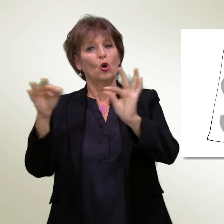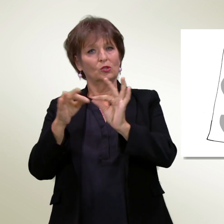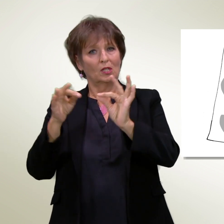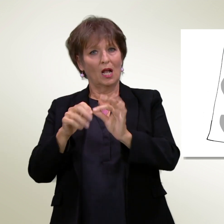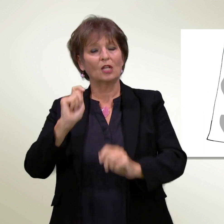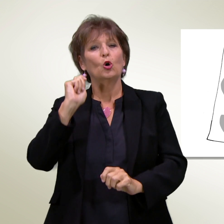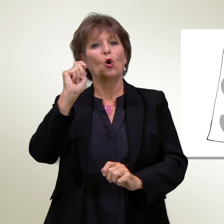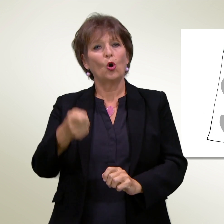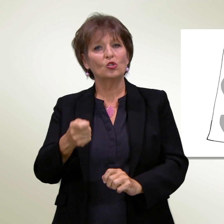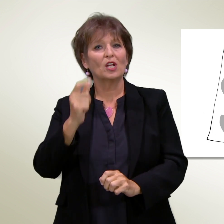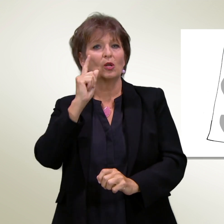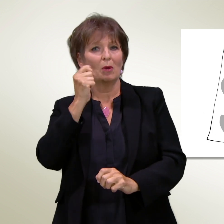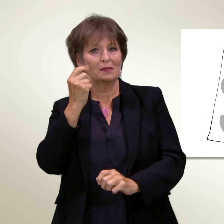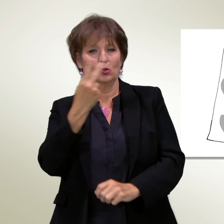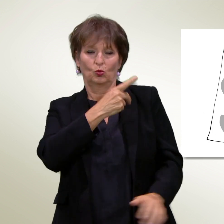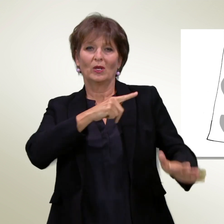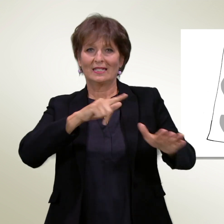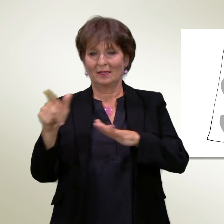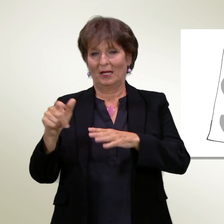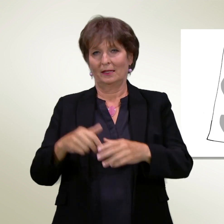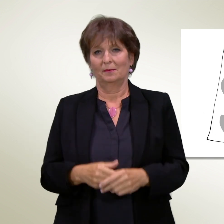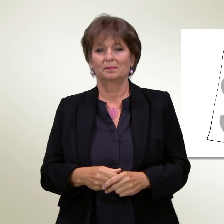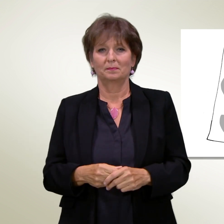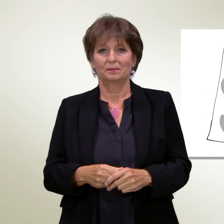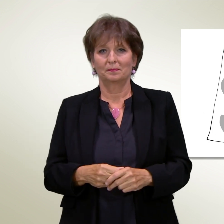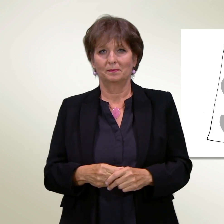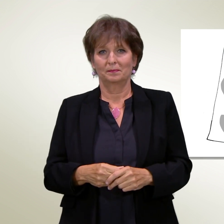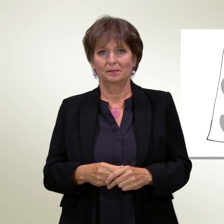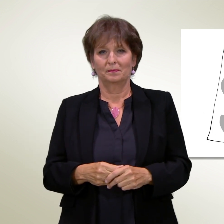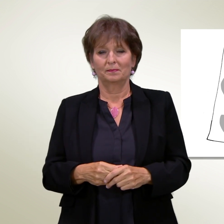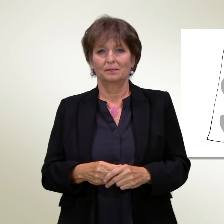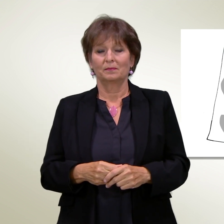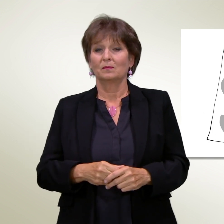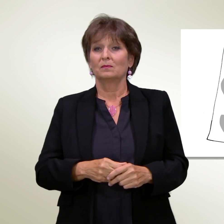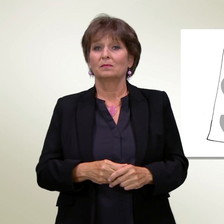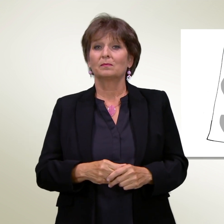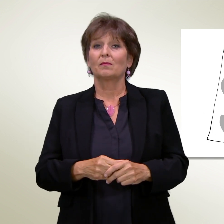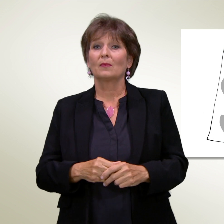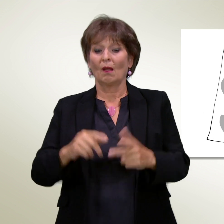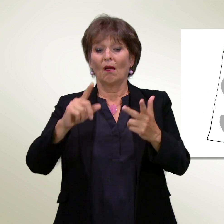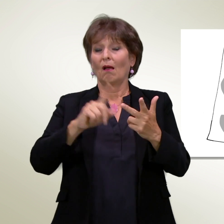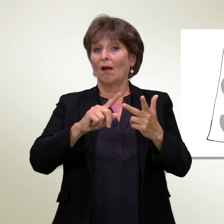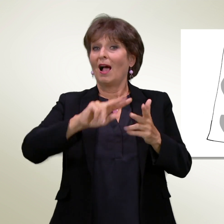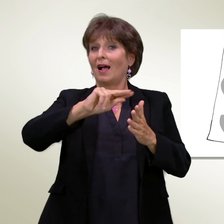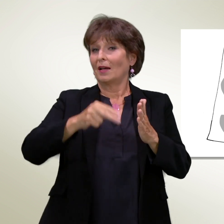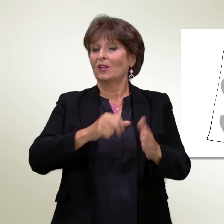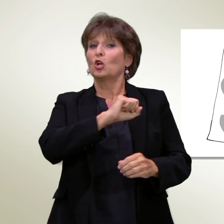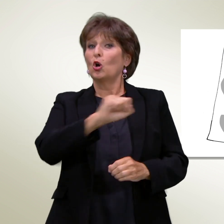paternità di due settimane. Tuttavia, contro la proposta del congedo di due settimane, è stato lanciato il referendum.